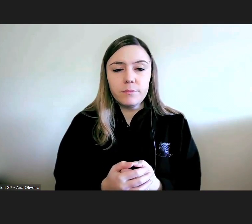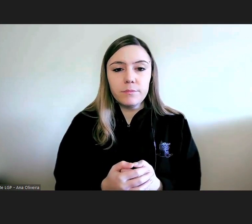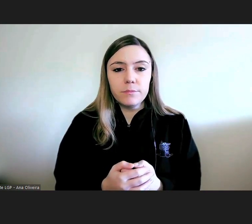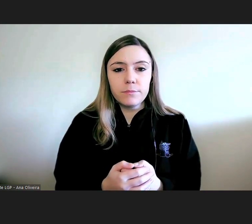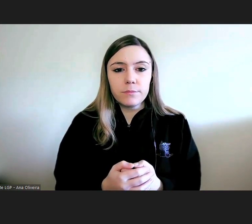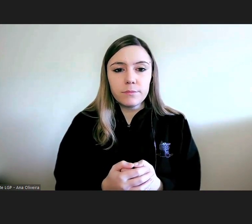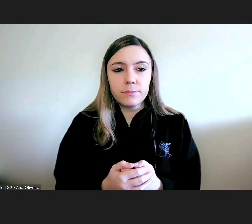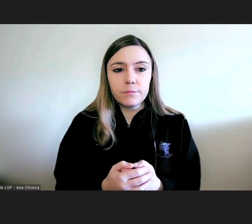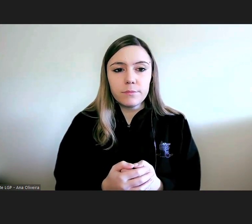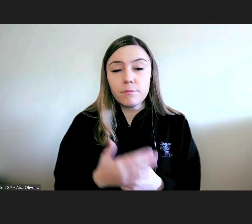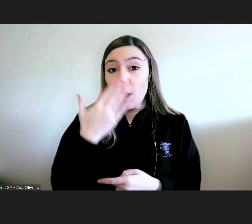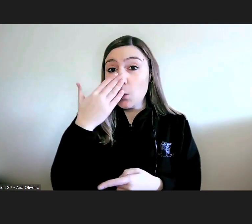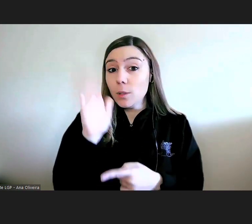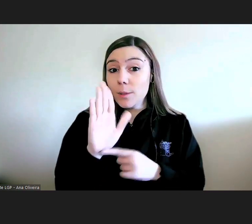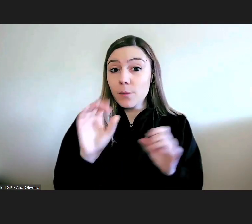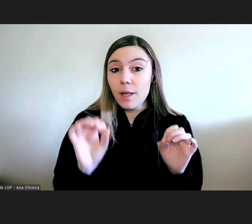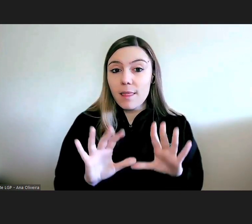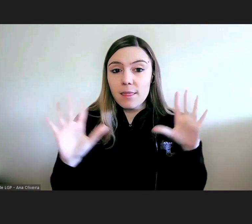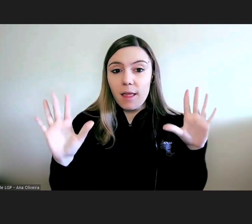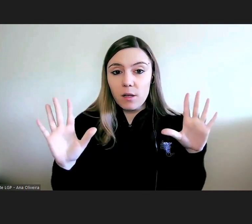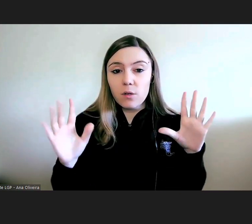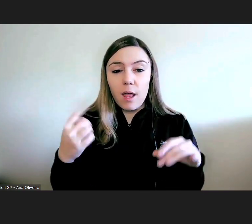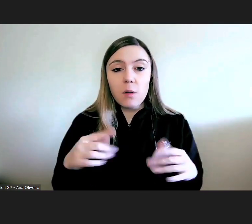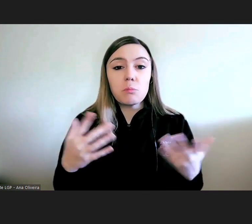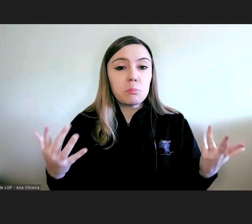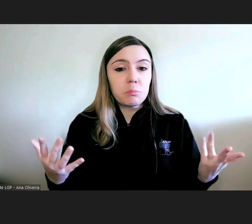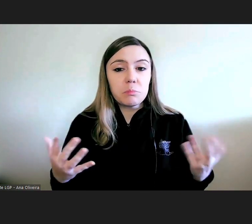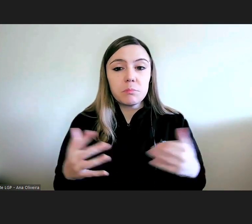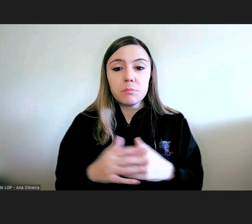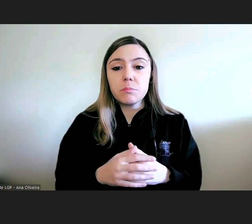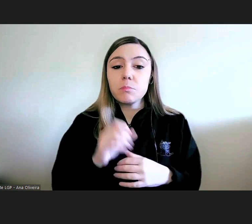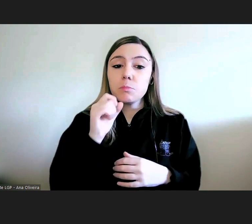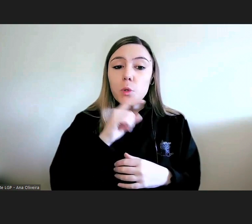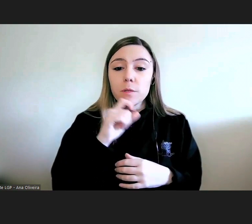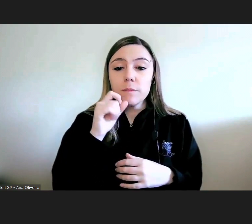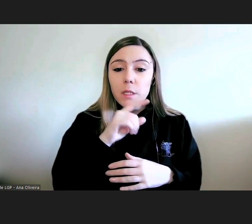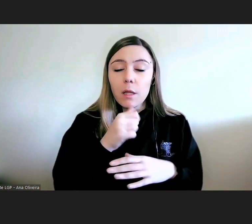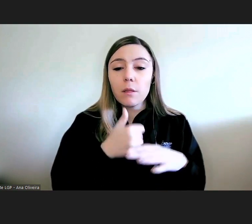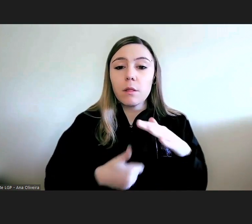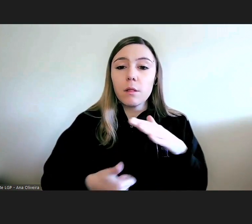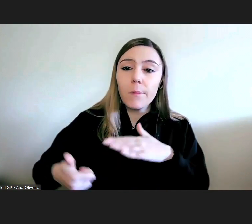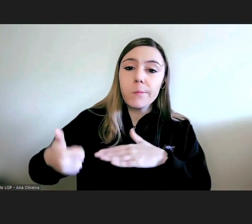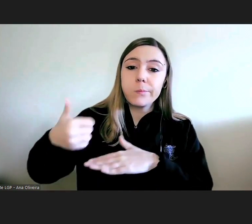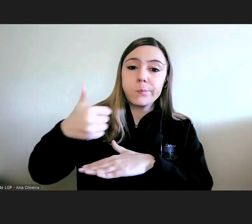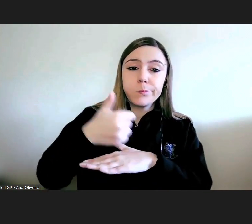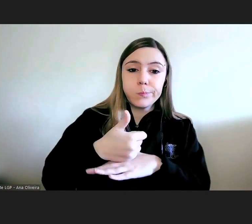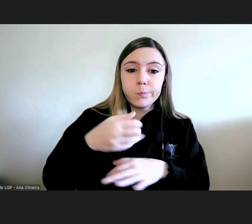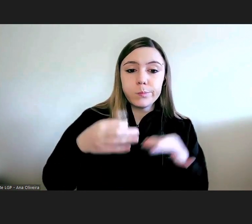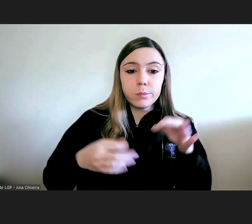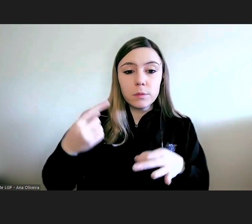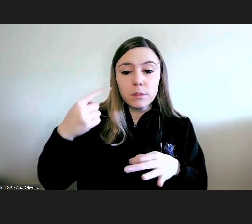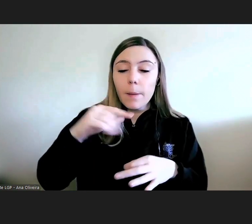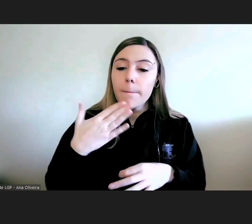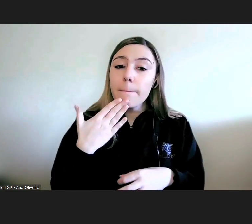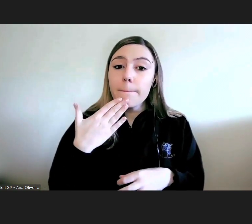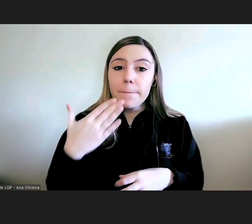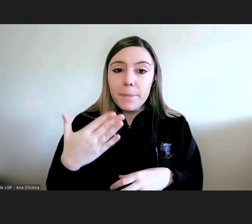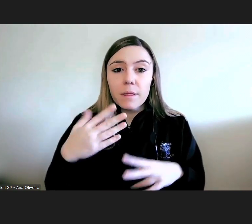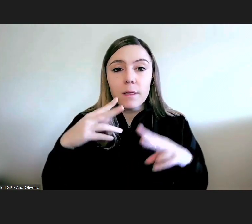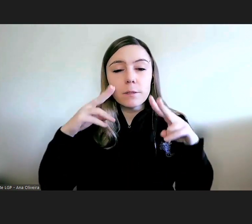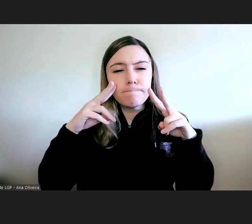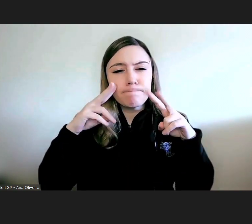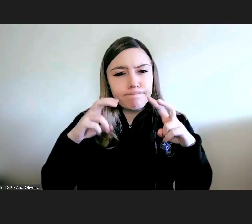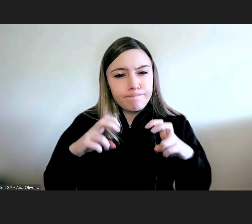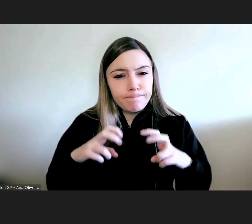o exemplo mais evidente é a possibilidade que o provedor tem de pedir a fiscalização da constitucionalidade